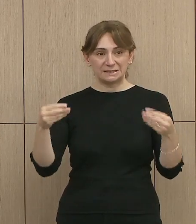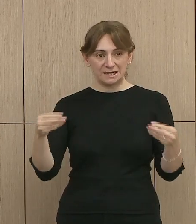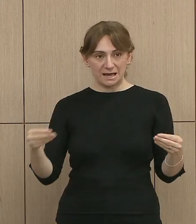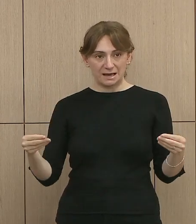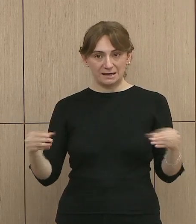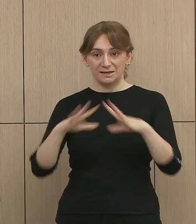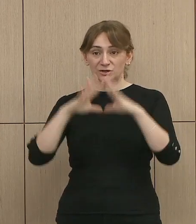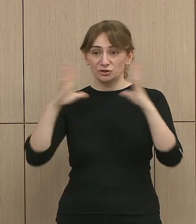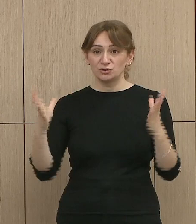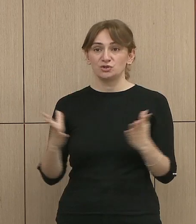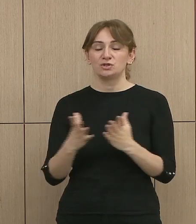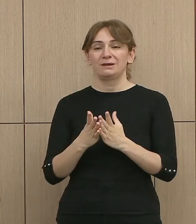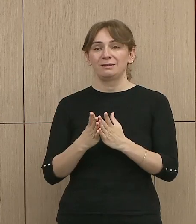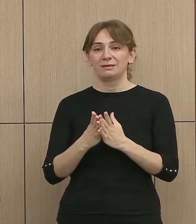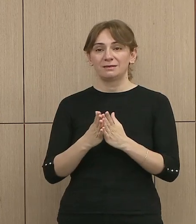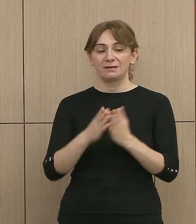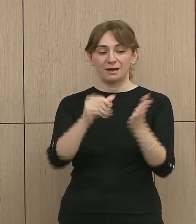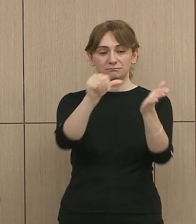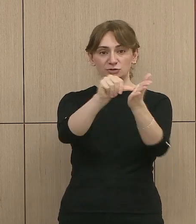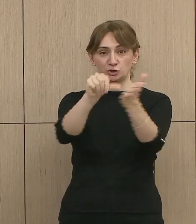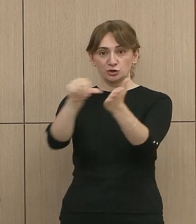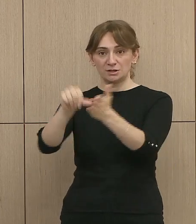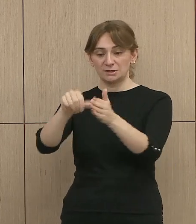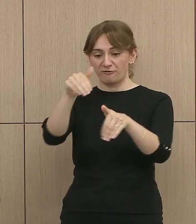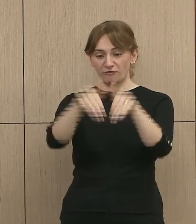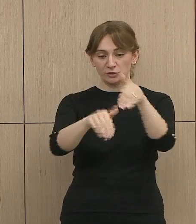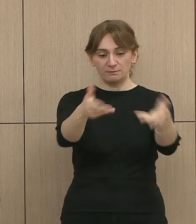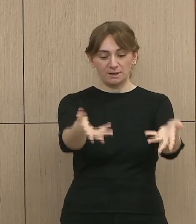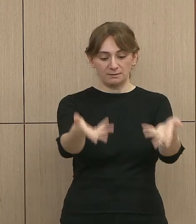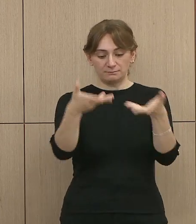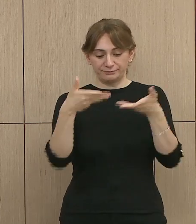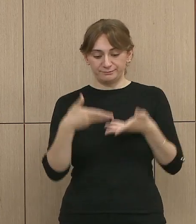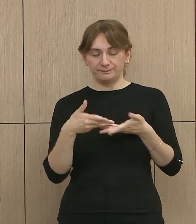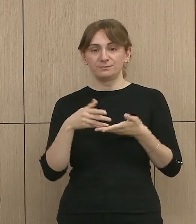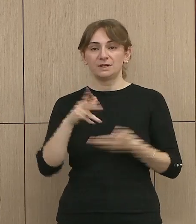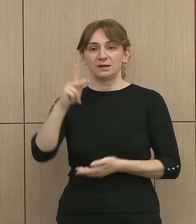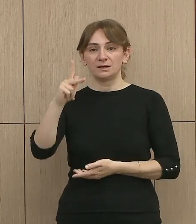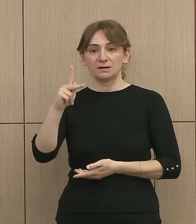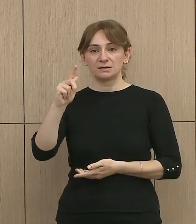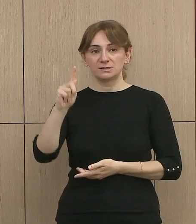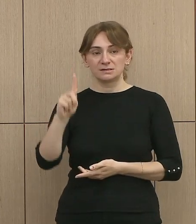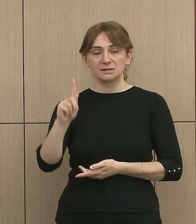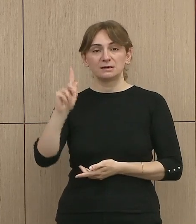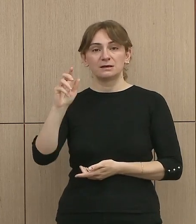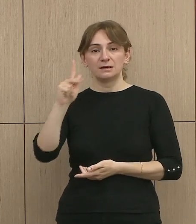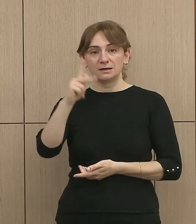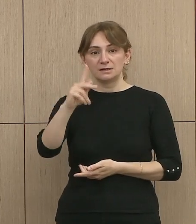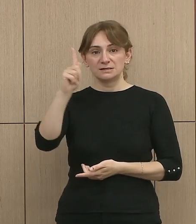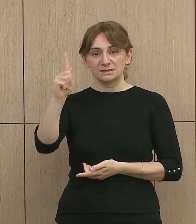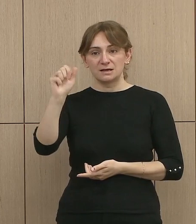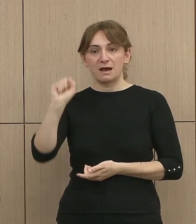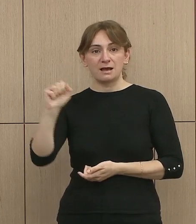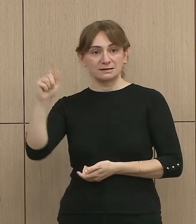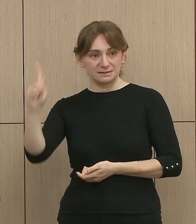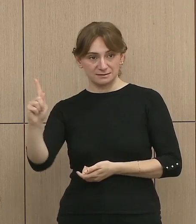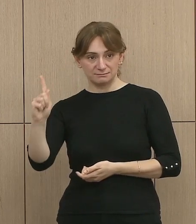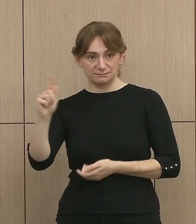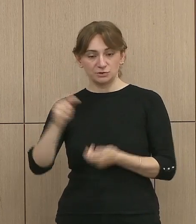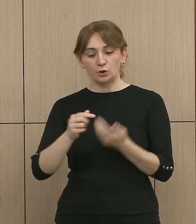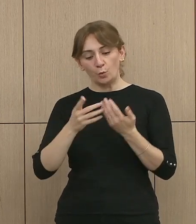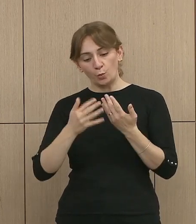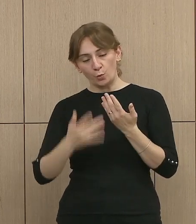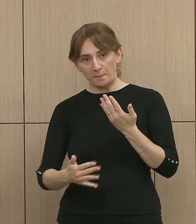këzatëzët respektive, pravërsisht rëtësaj ore, këj proces, nga informacioni që ka